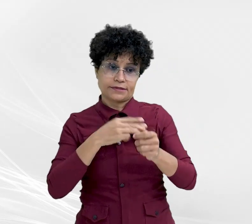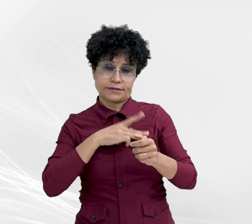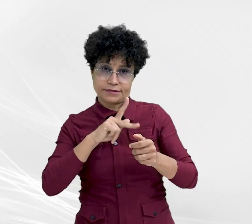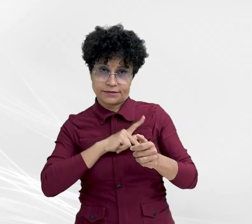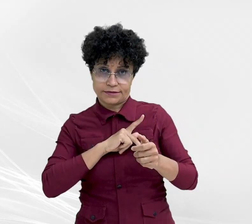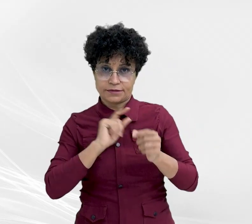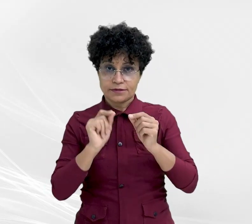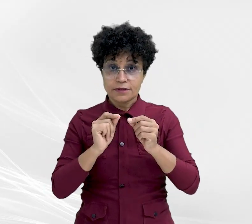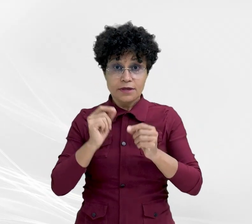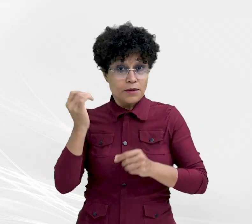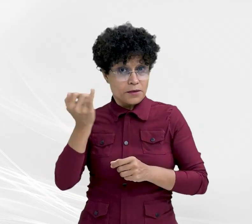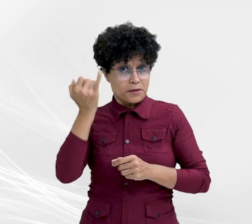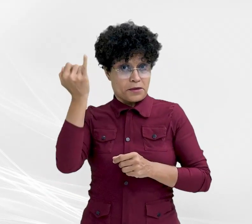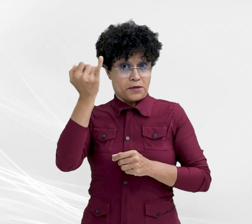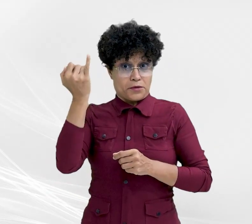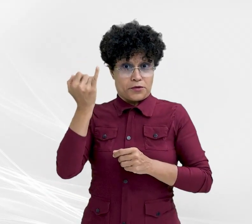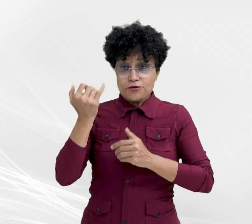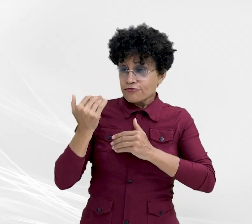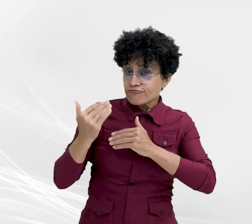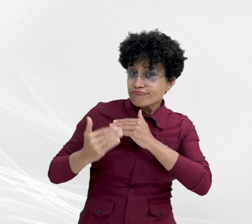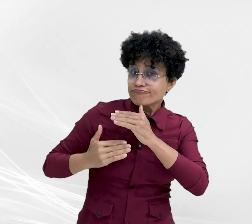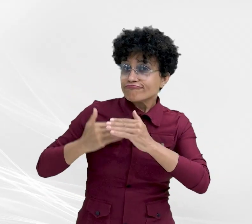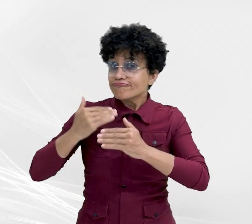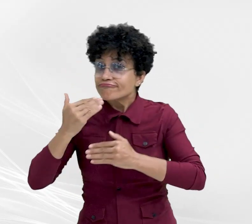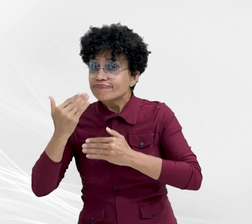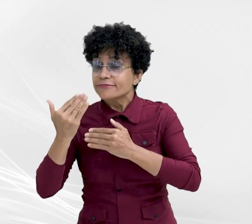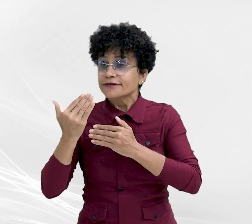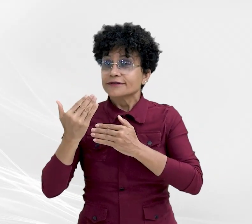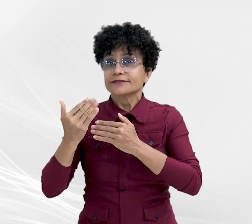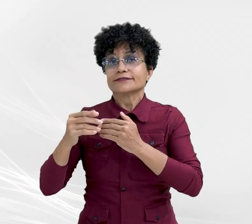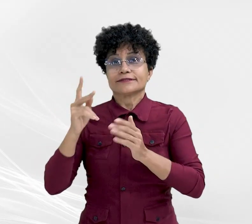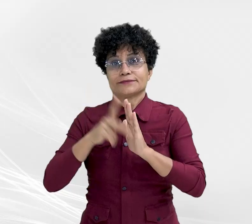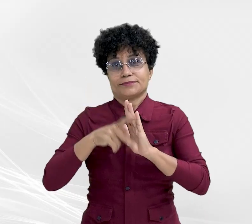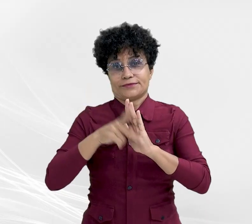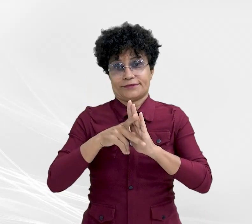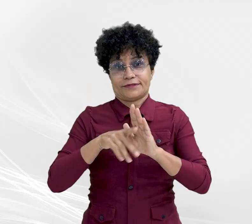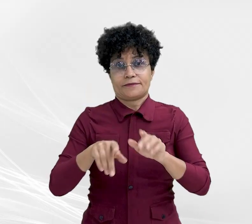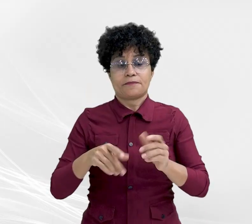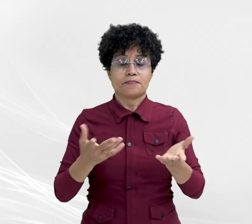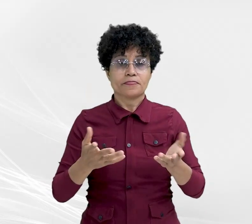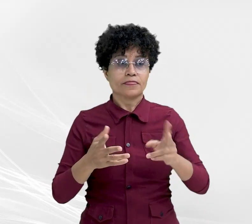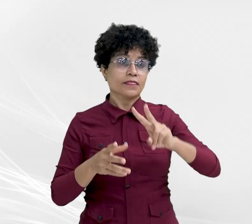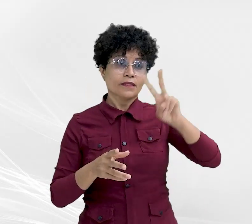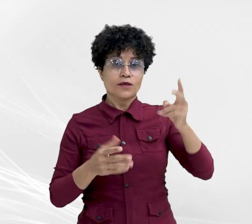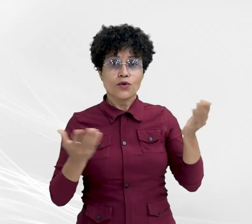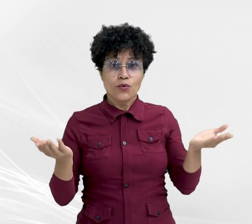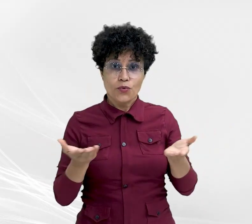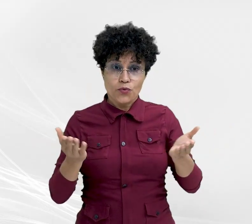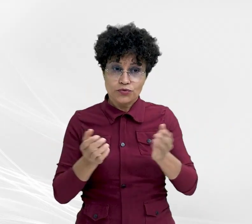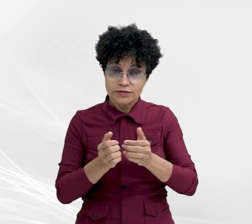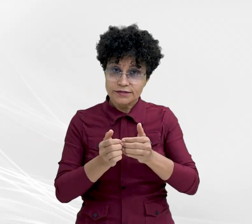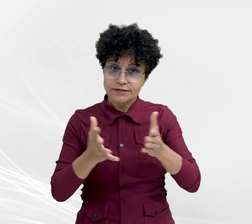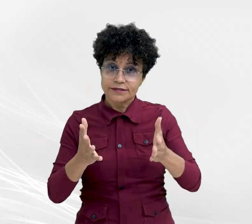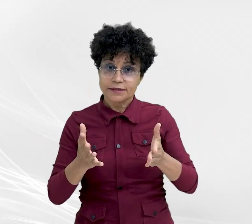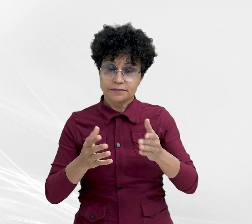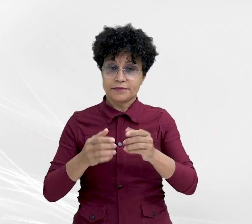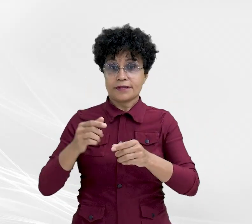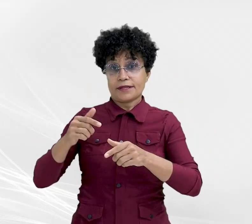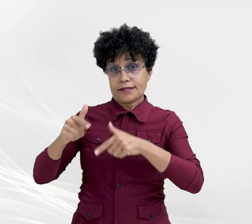é fundamental para o desenvolvimento do projeto. Abre aspas. Estamos hoje inaugurando obras importantes para o bem-estar da